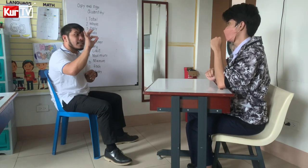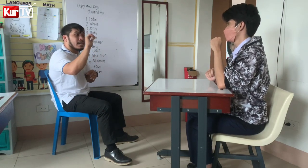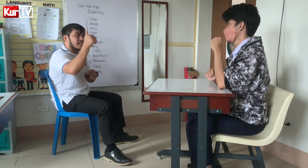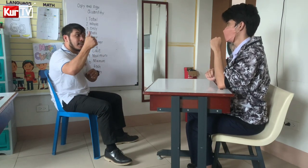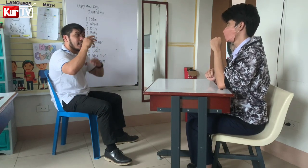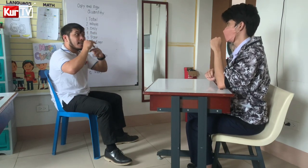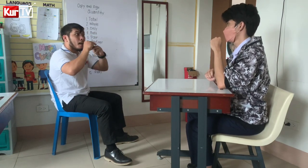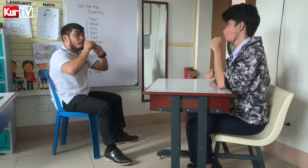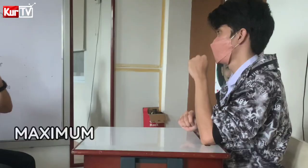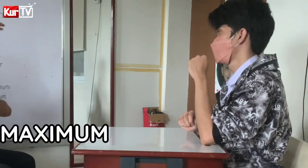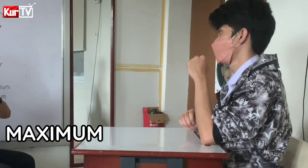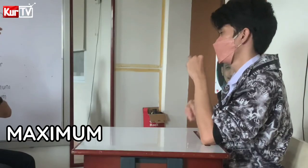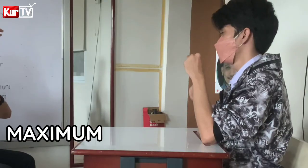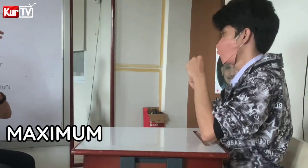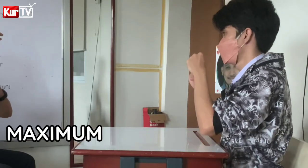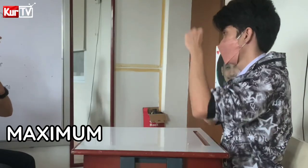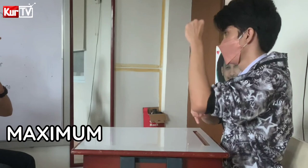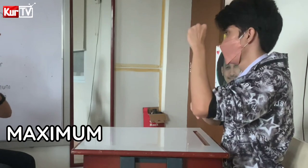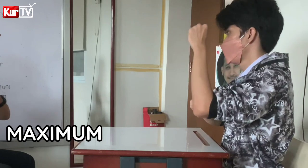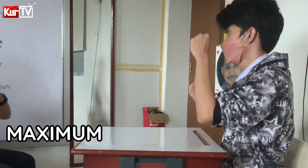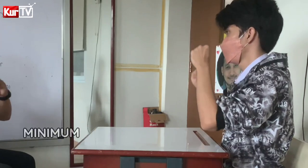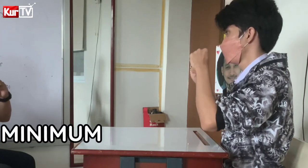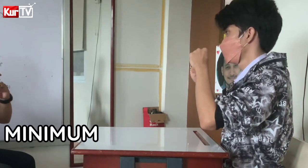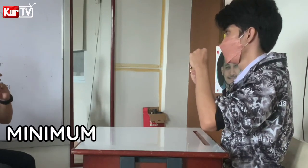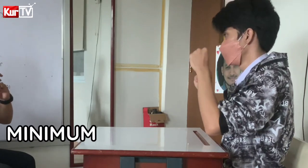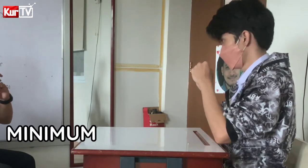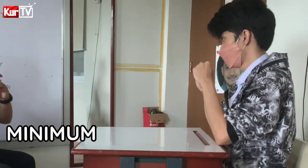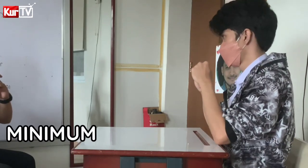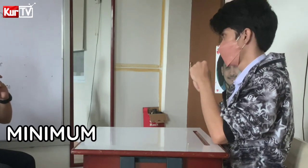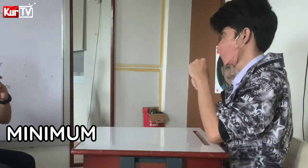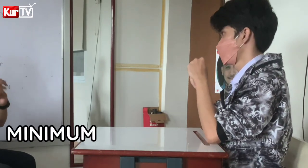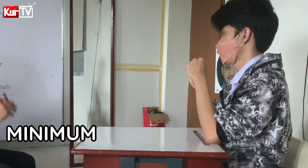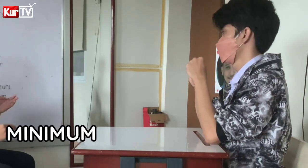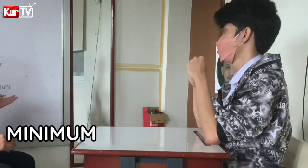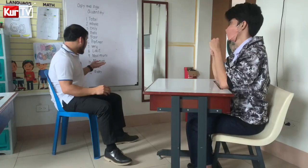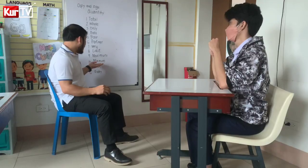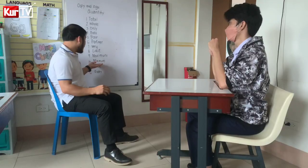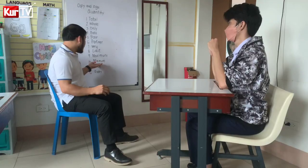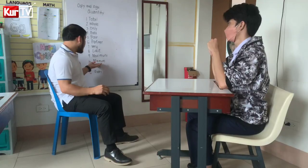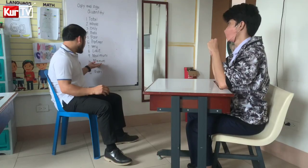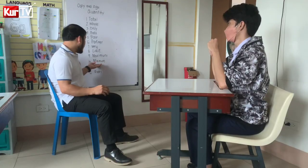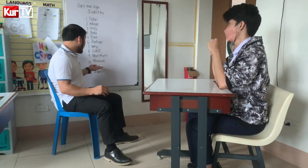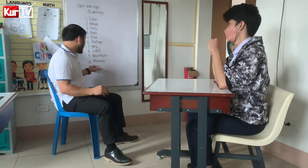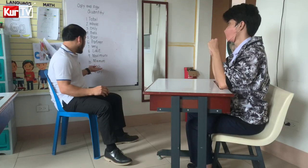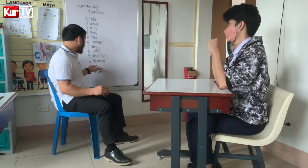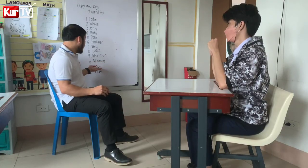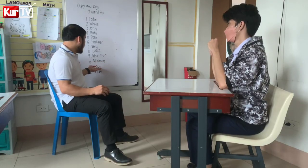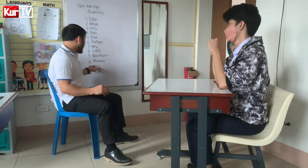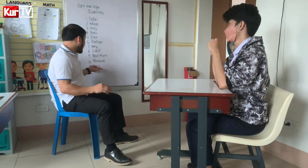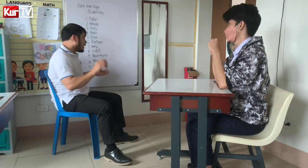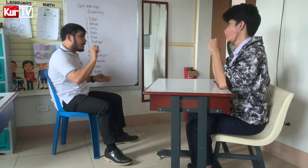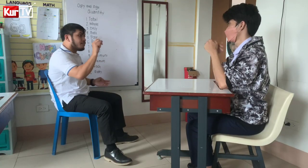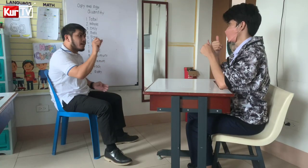and ten. Maximum. Minimum. Next. Eleven.